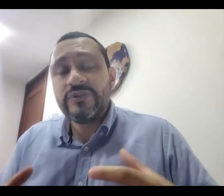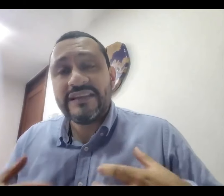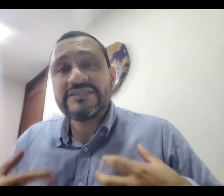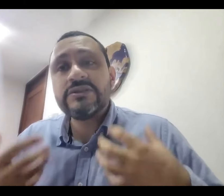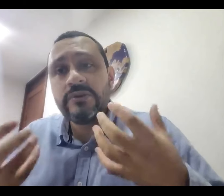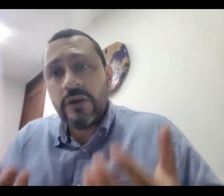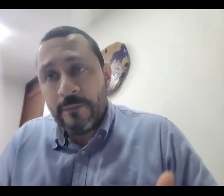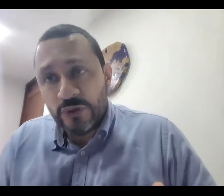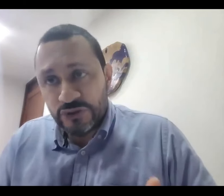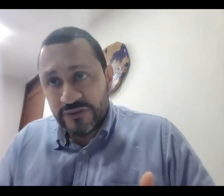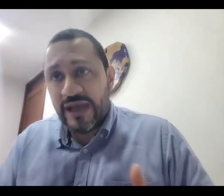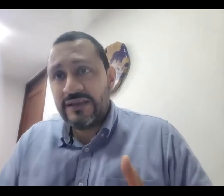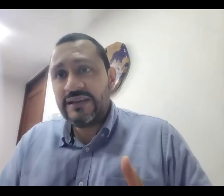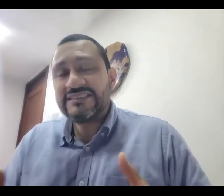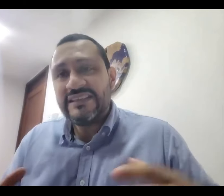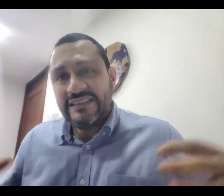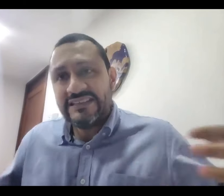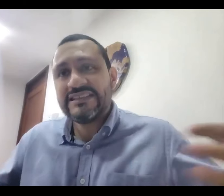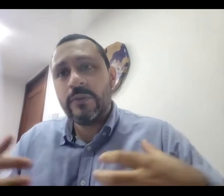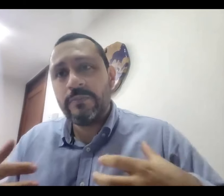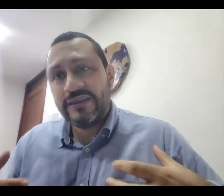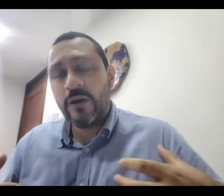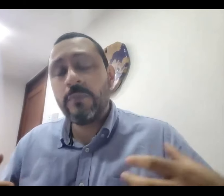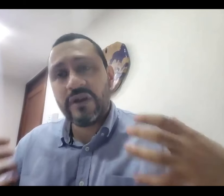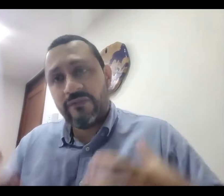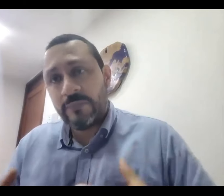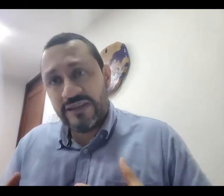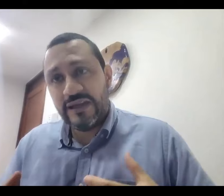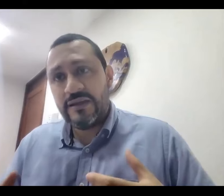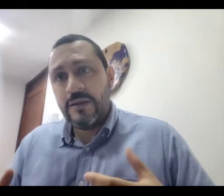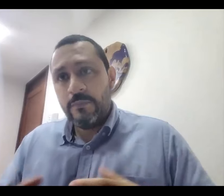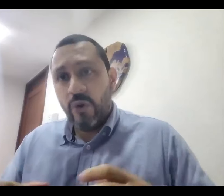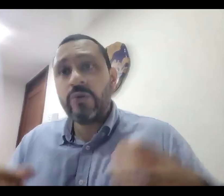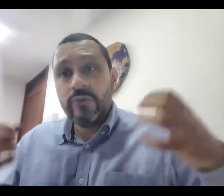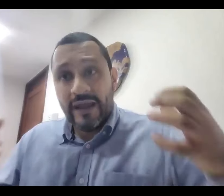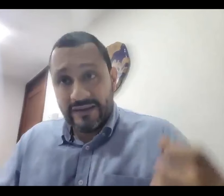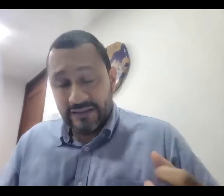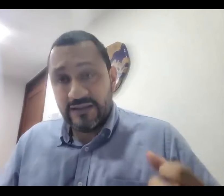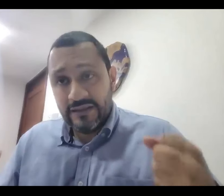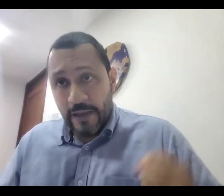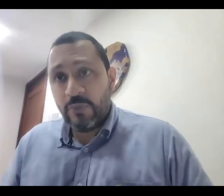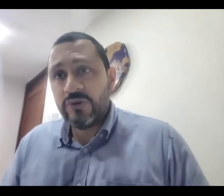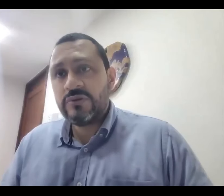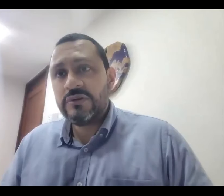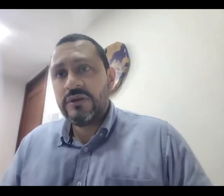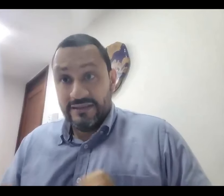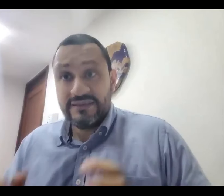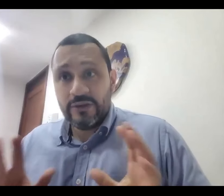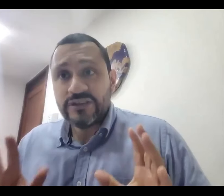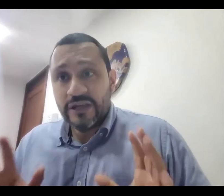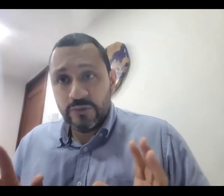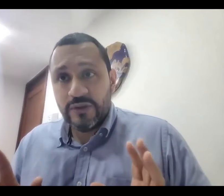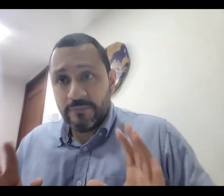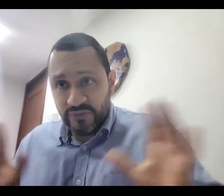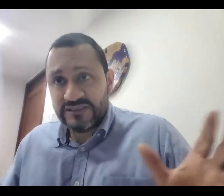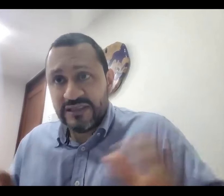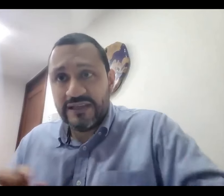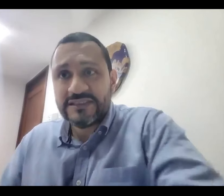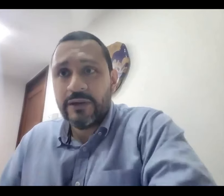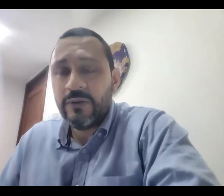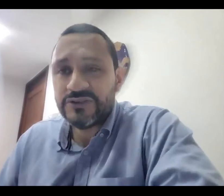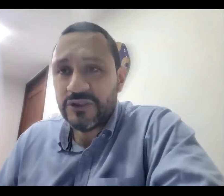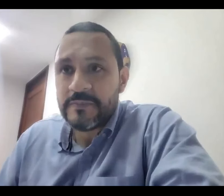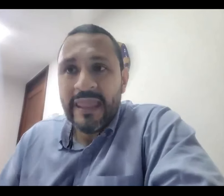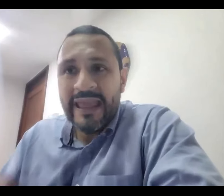veces el contexto emocional el sentirse acompañado por la familia por una red de apoyo ya nos ayuda pues